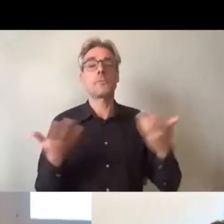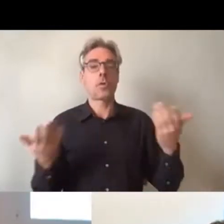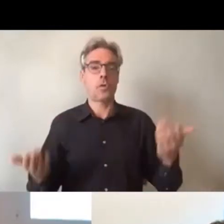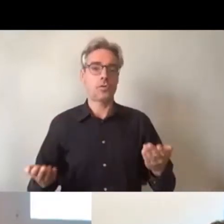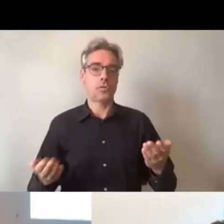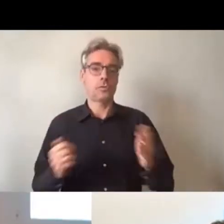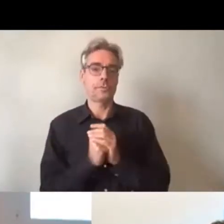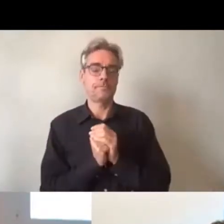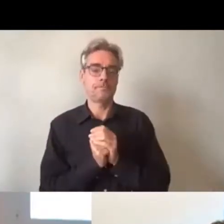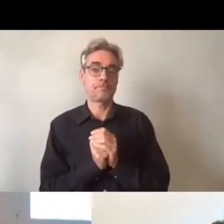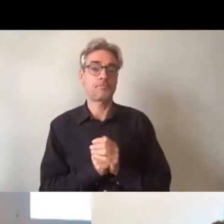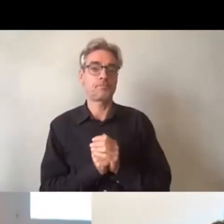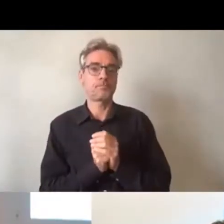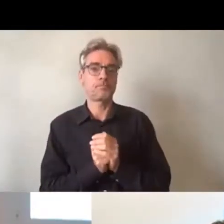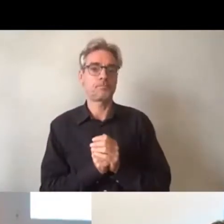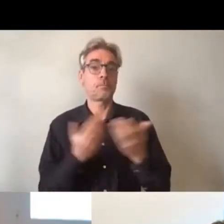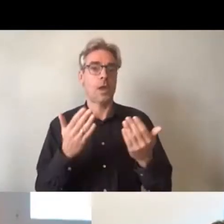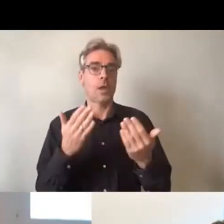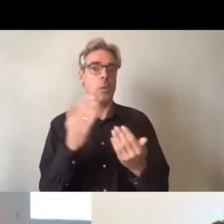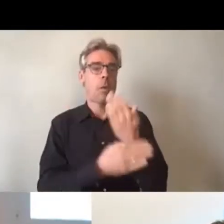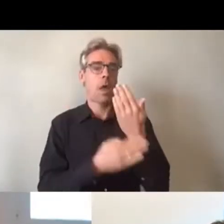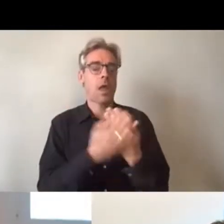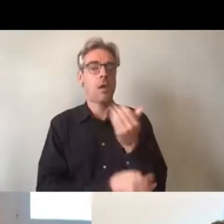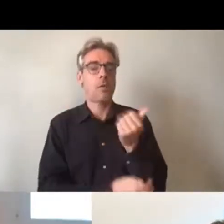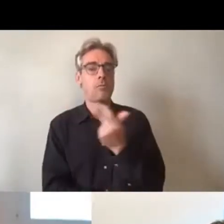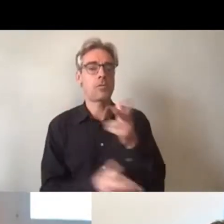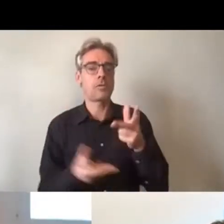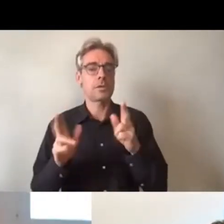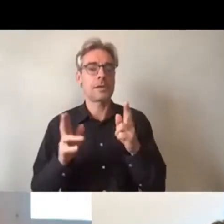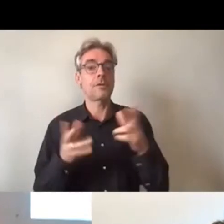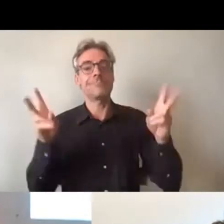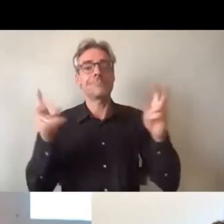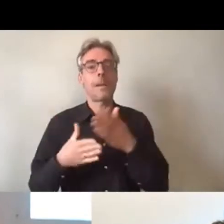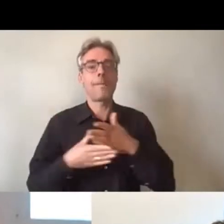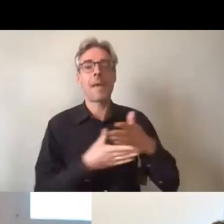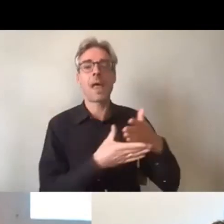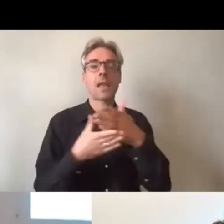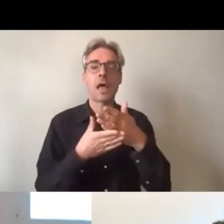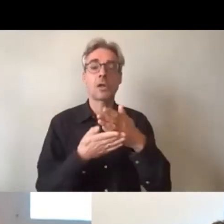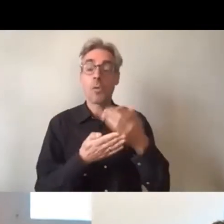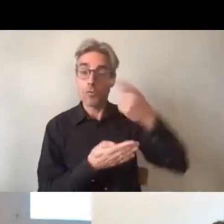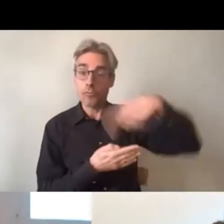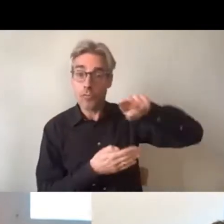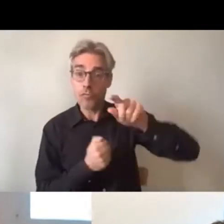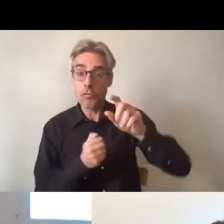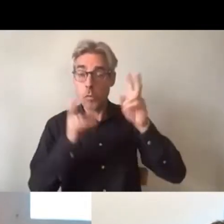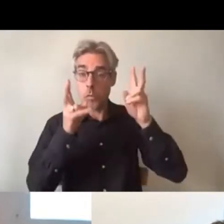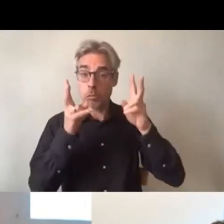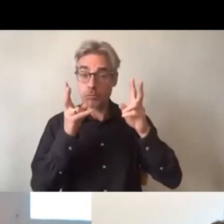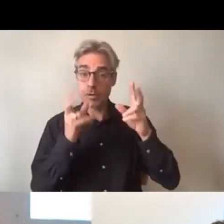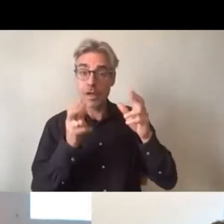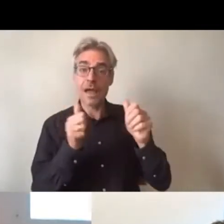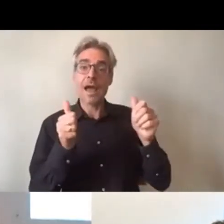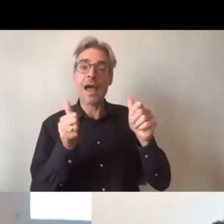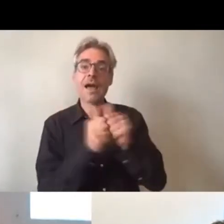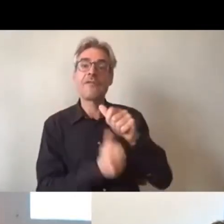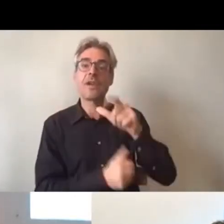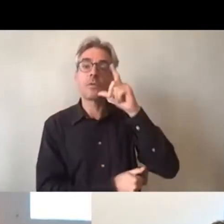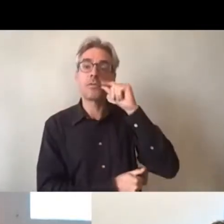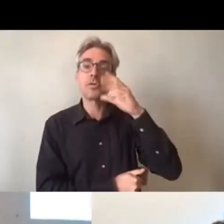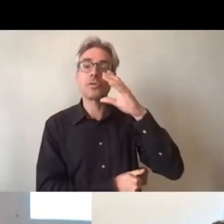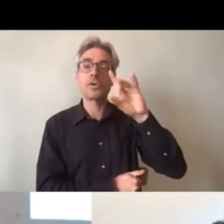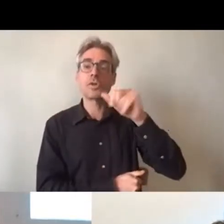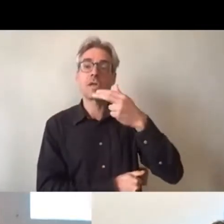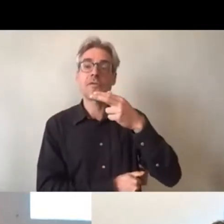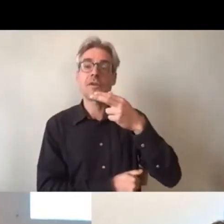allons également, dans la matinée, avoir des séquences partagées, des séquences qui nous permettront, avec Philippe Chervin, que je vous présentais tout à l'heure,